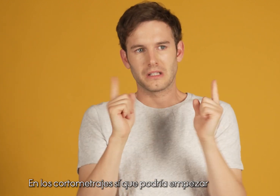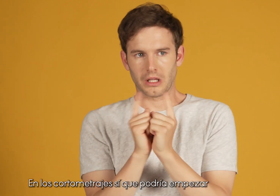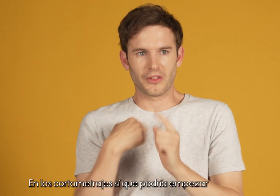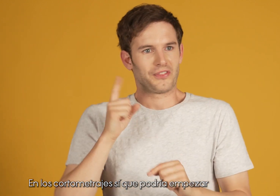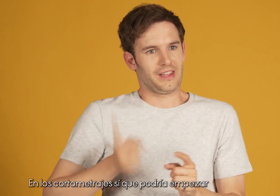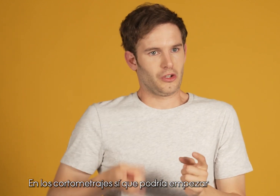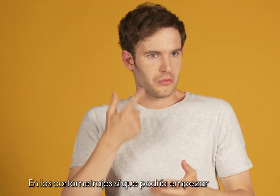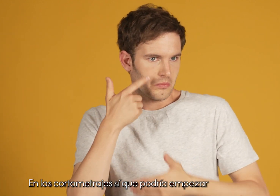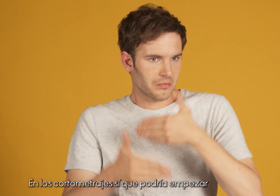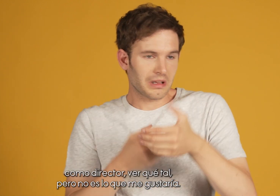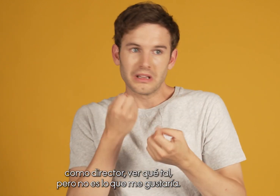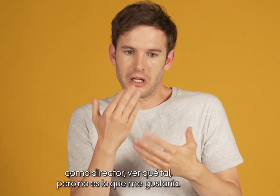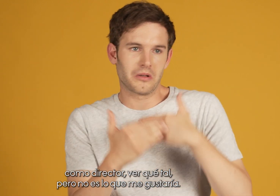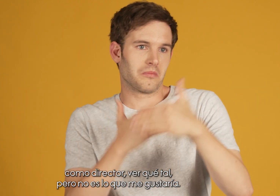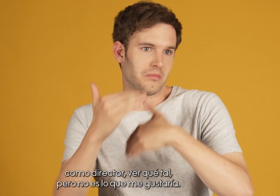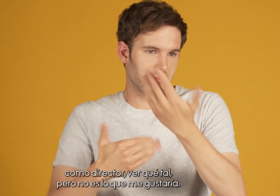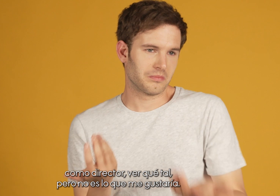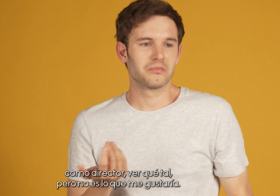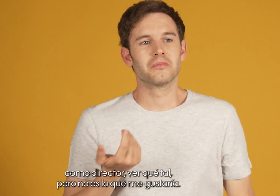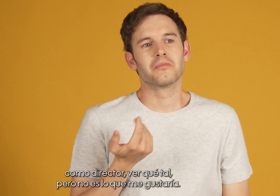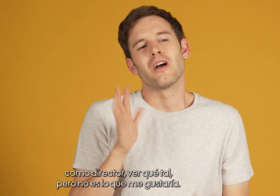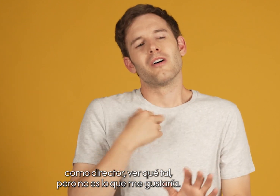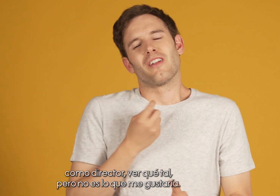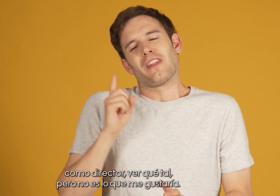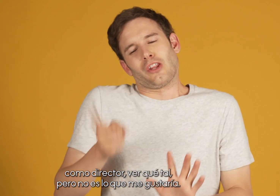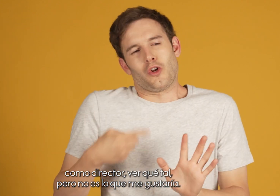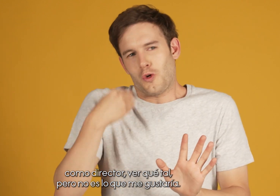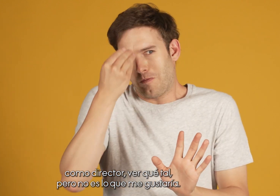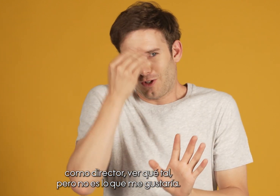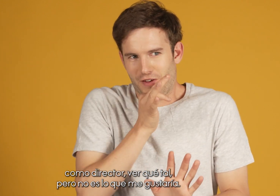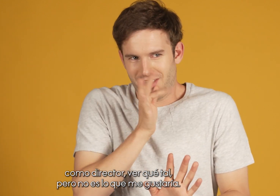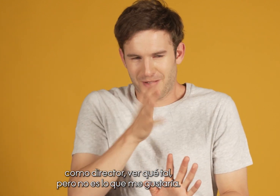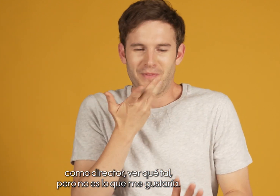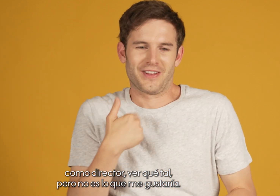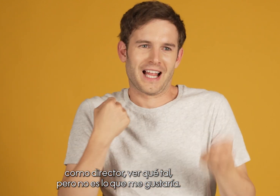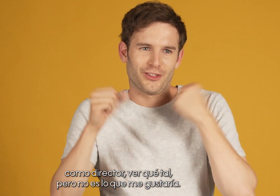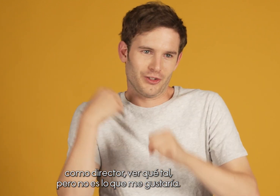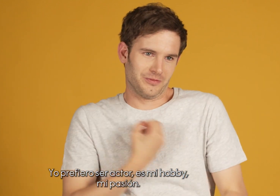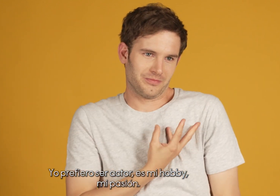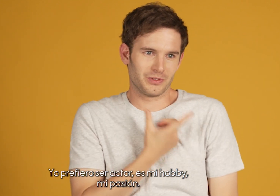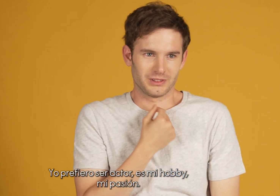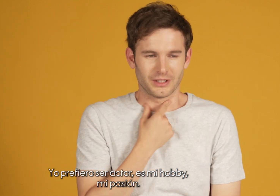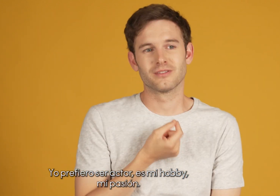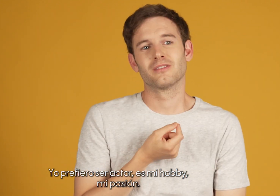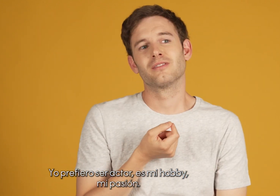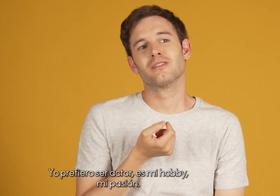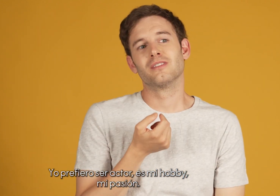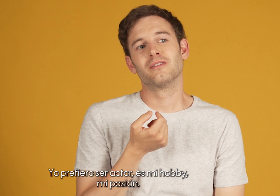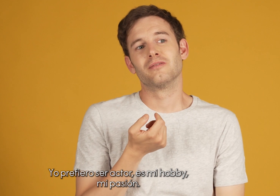sí que podría empezar como director, ver qué tal, pero no es lo que me gustaría. Yo prefiero ser actor, es